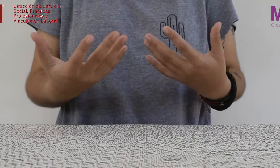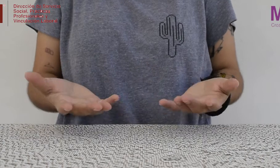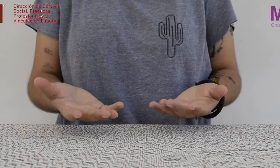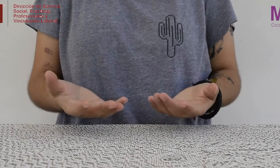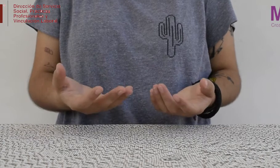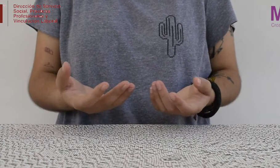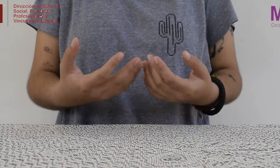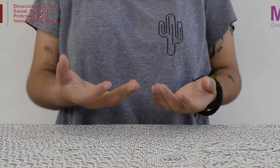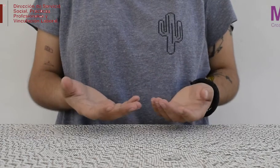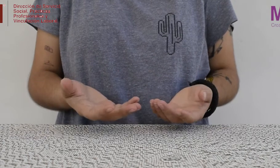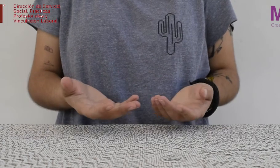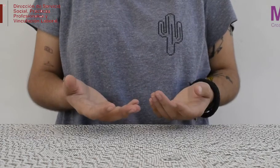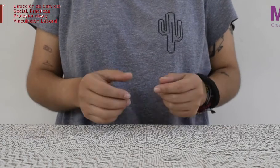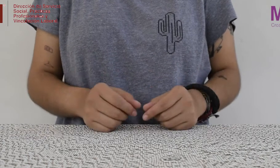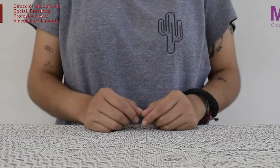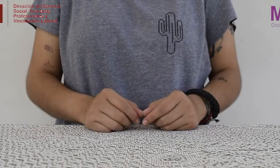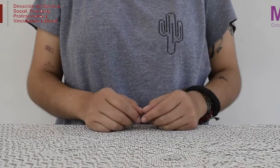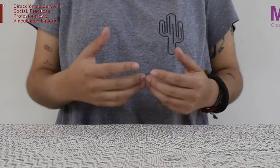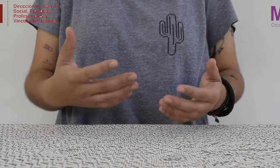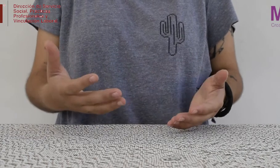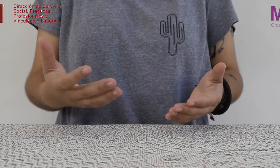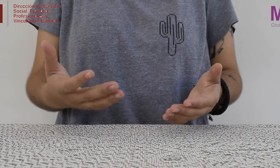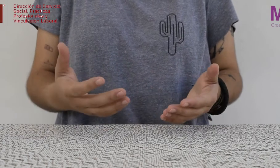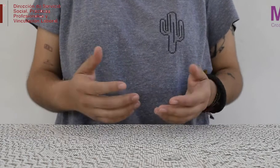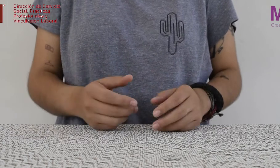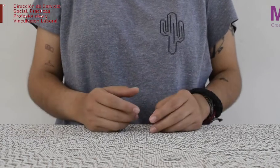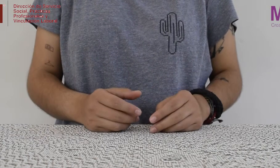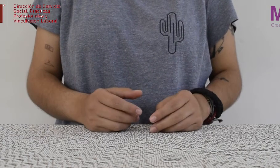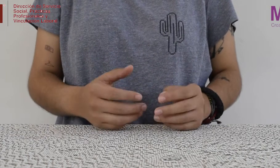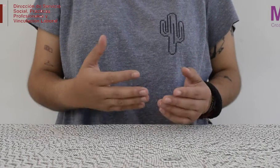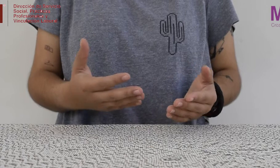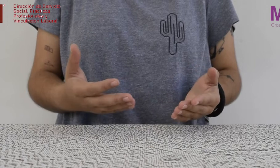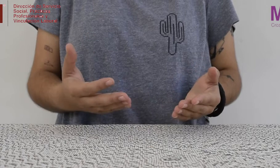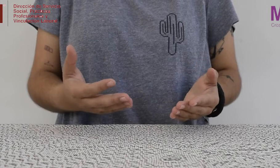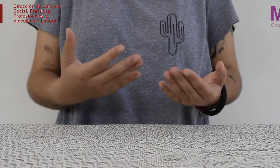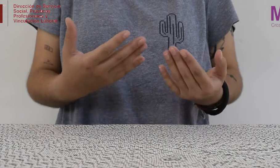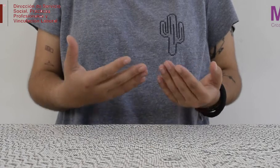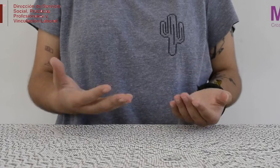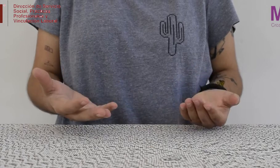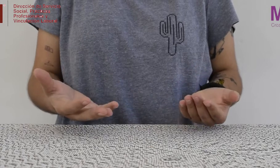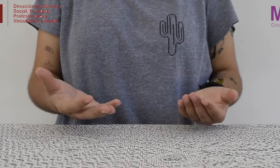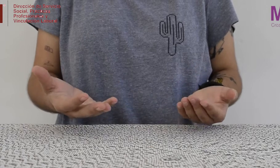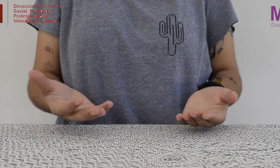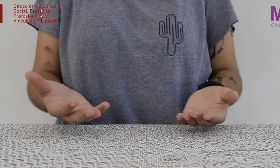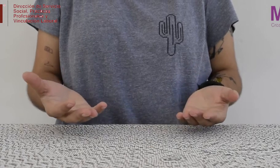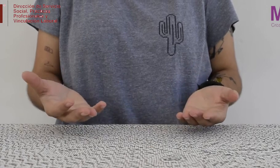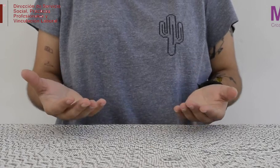una hermana, una madre, y esa imagen pegada que demanda un cuerpo al que llorar mientras otro cuerpo